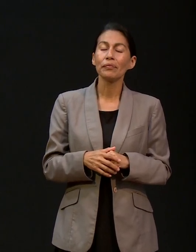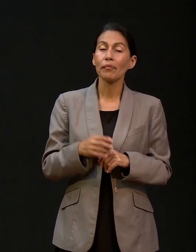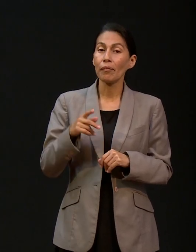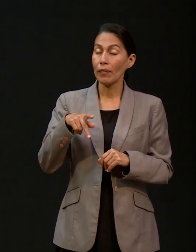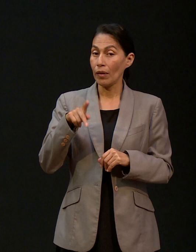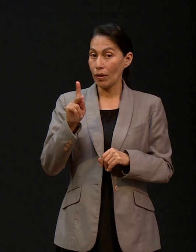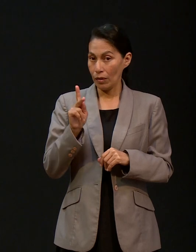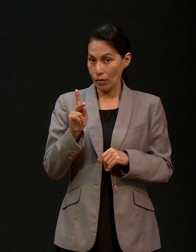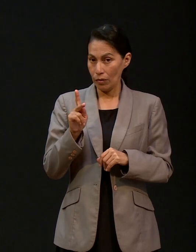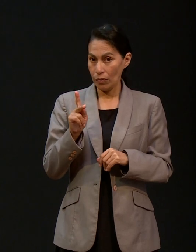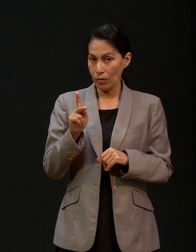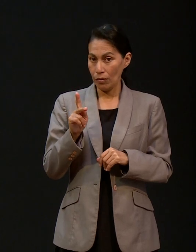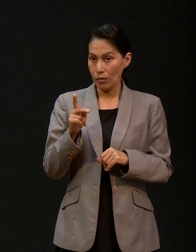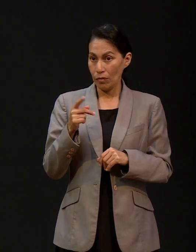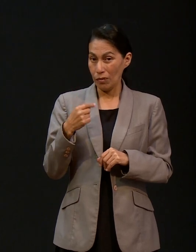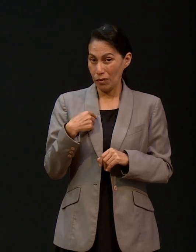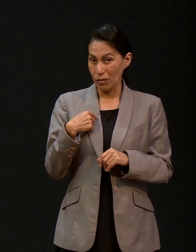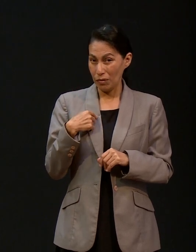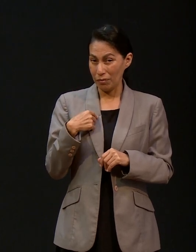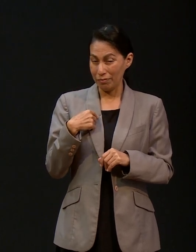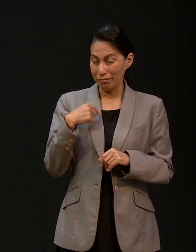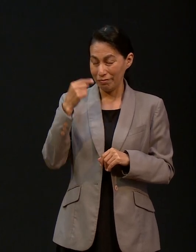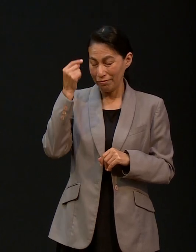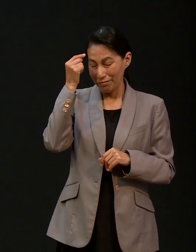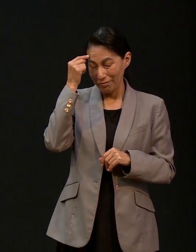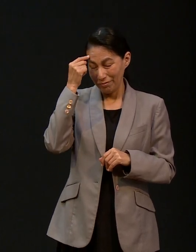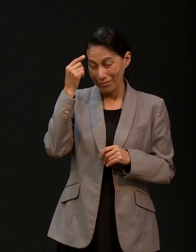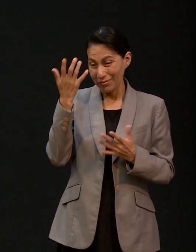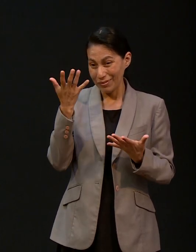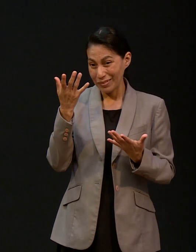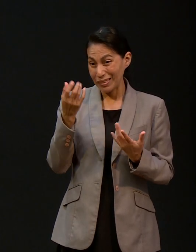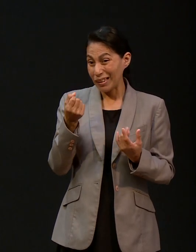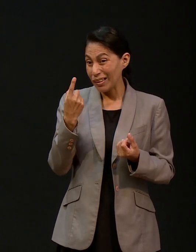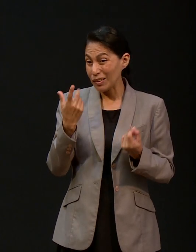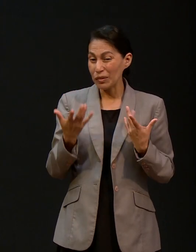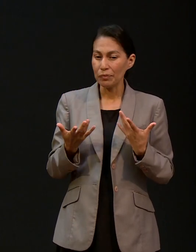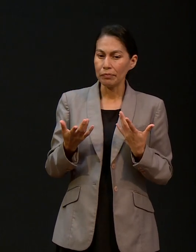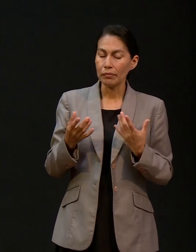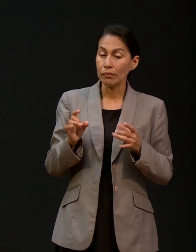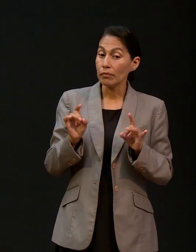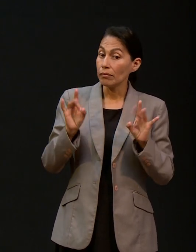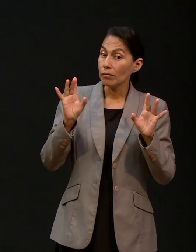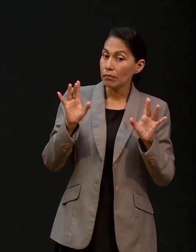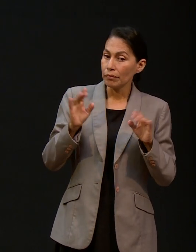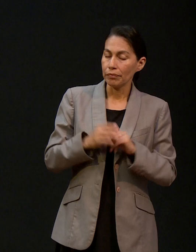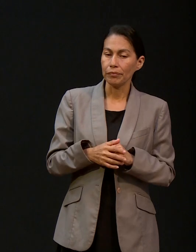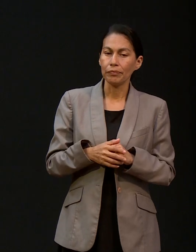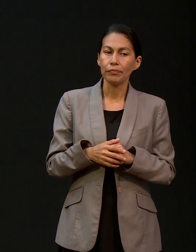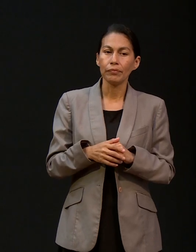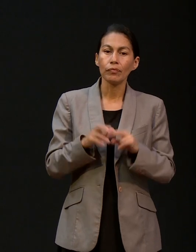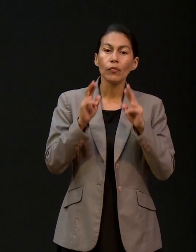Pero dije, no, pues algo me está pasando. Y algo sucedió. En ese entonces la Unión